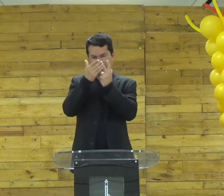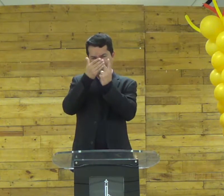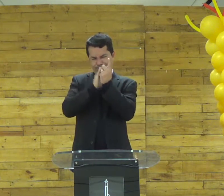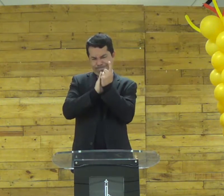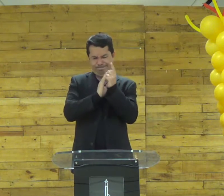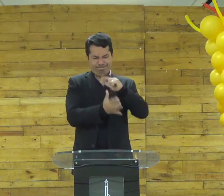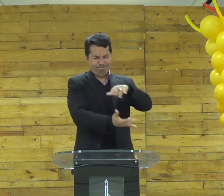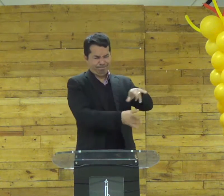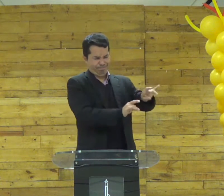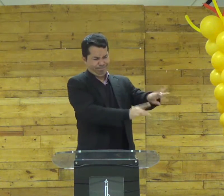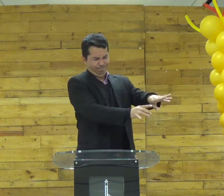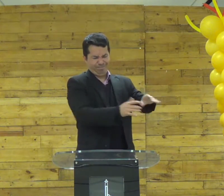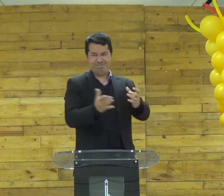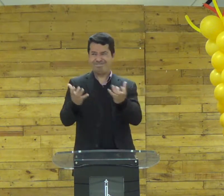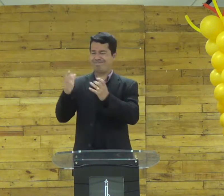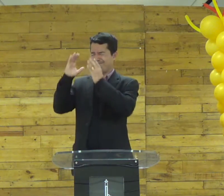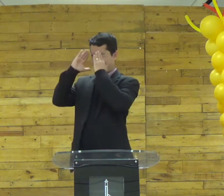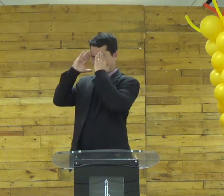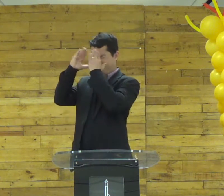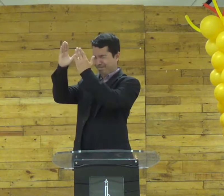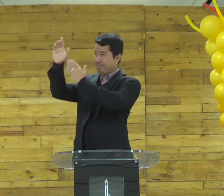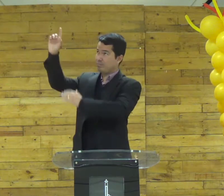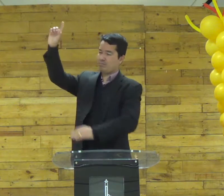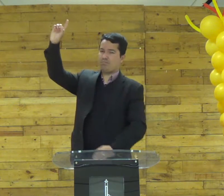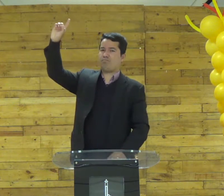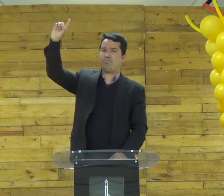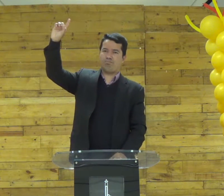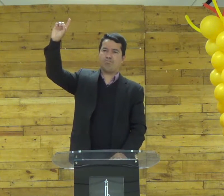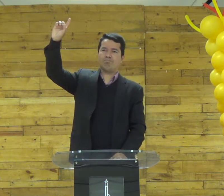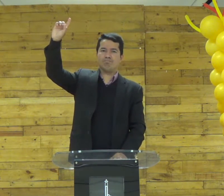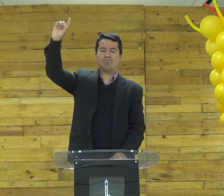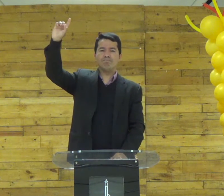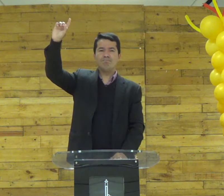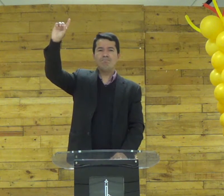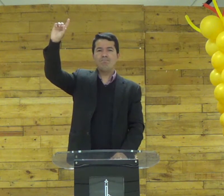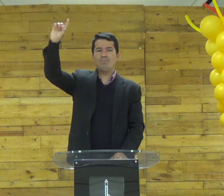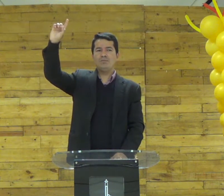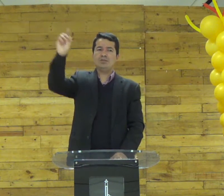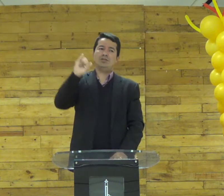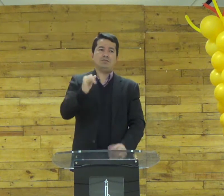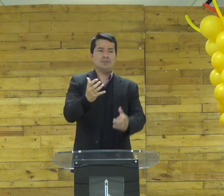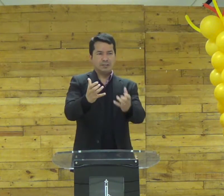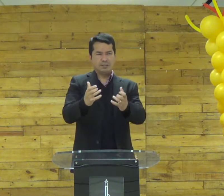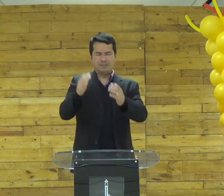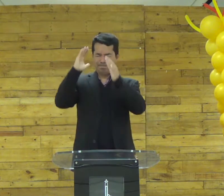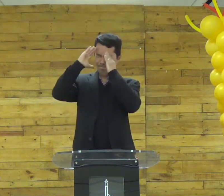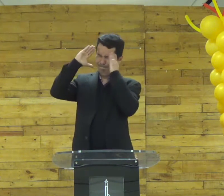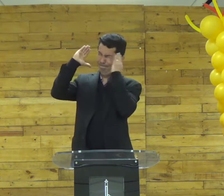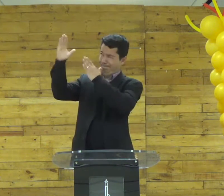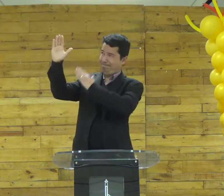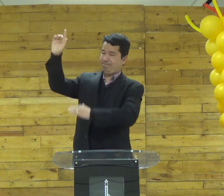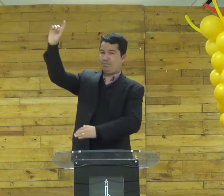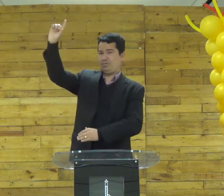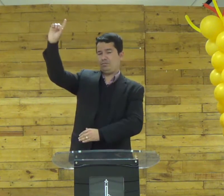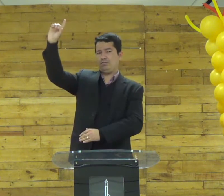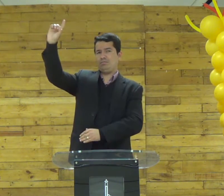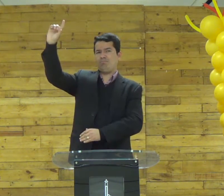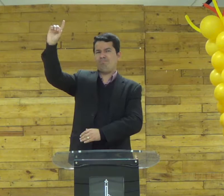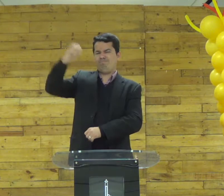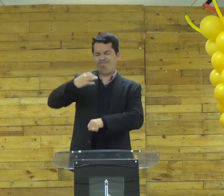mas se você quiser aquela aquela pra Deus focando